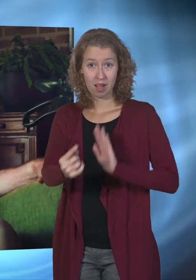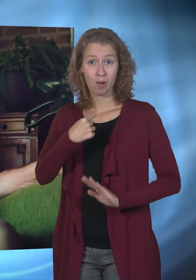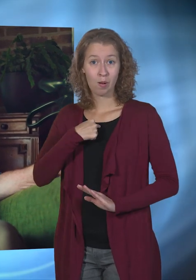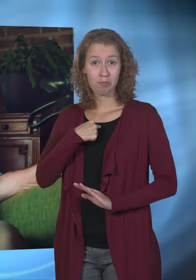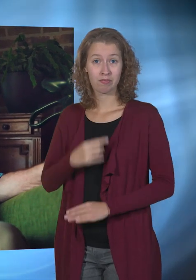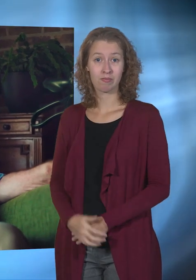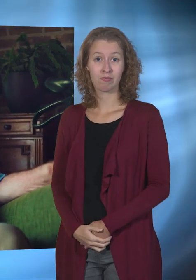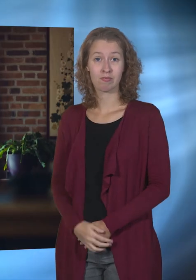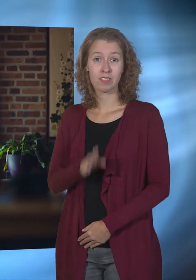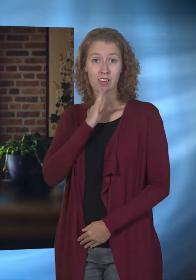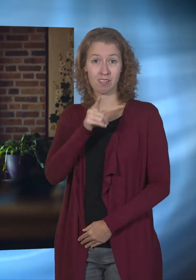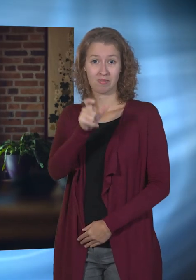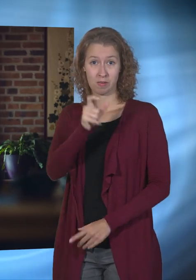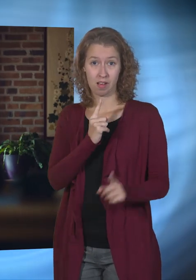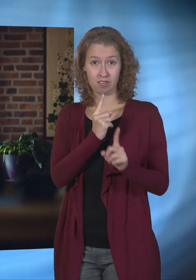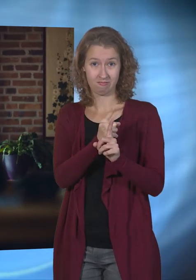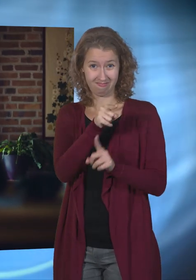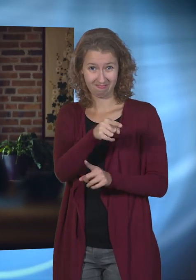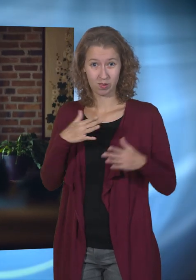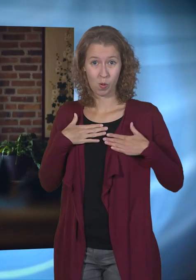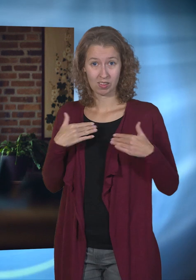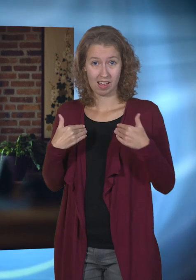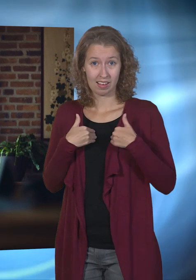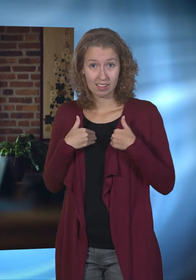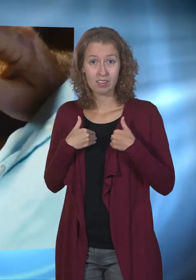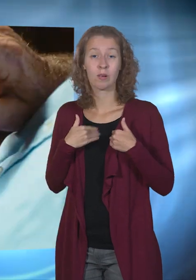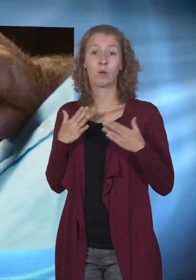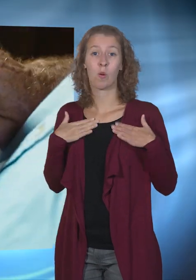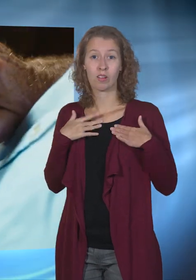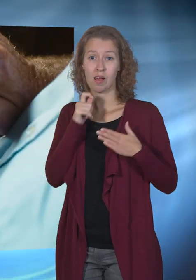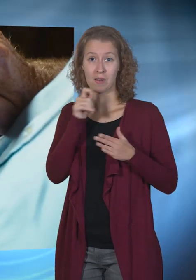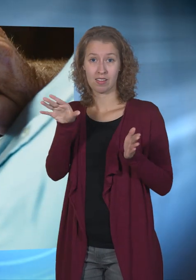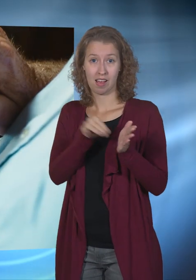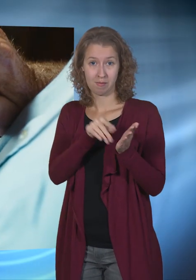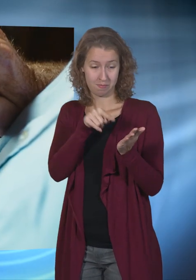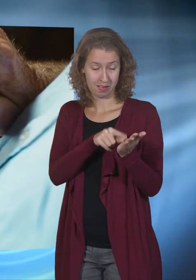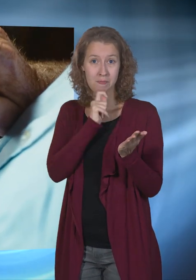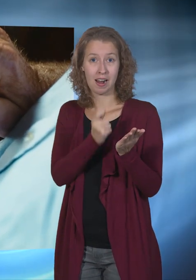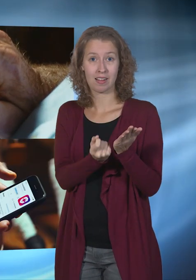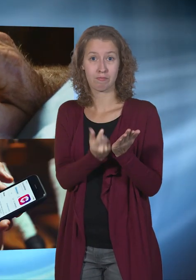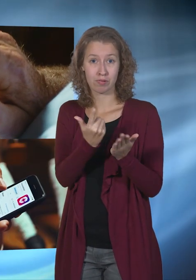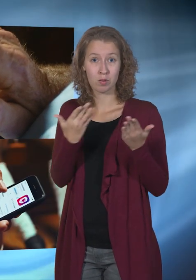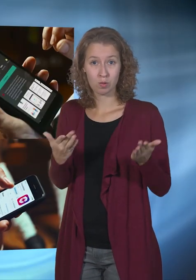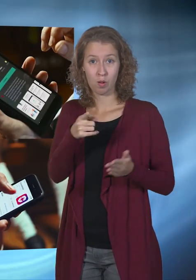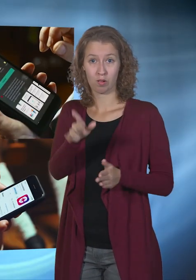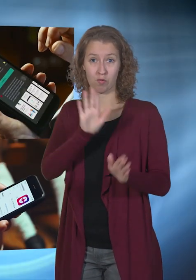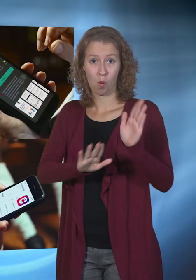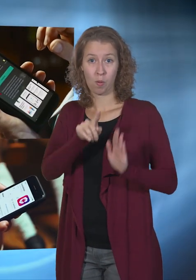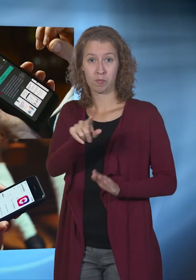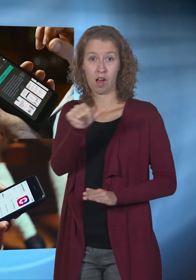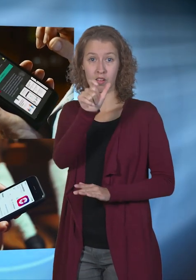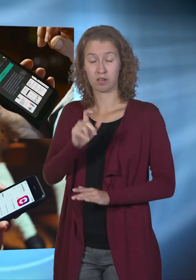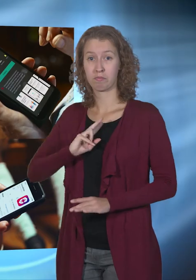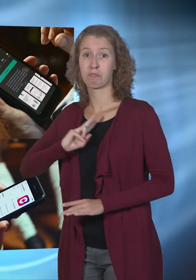mij? De Corona-melder-app stuurt je een melding als je in de buurt bent geweest van iemand die corona blijkt te hebben. Zo kun je